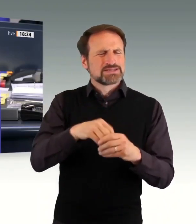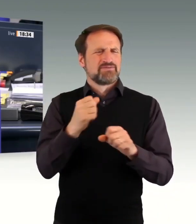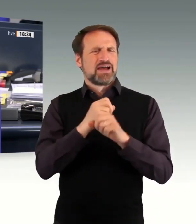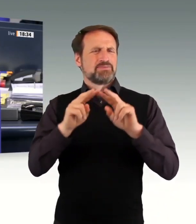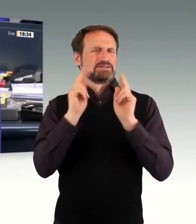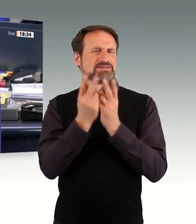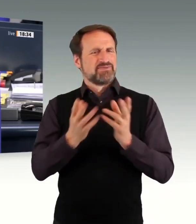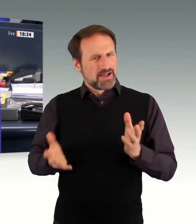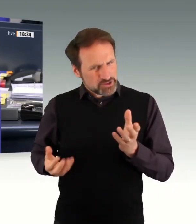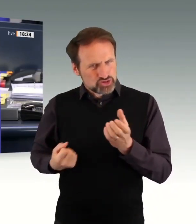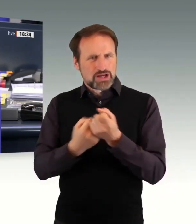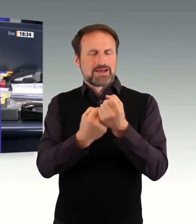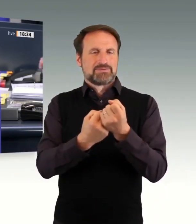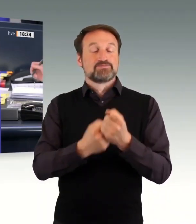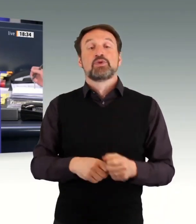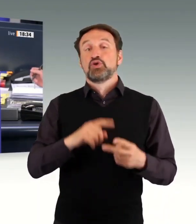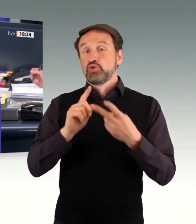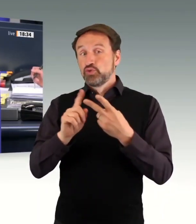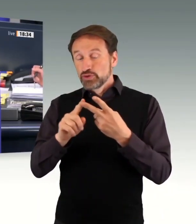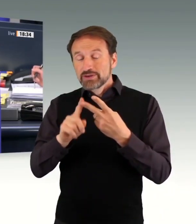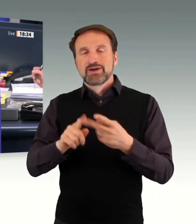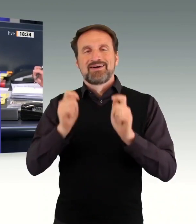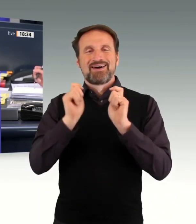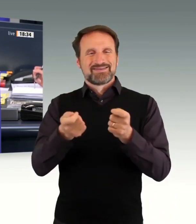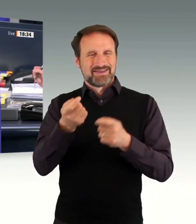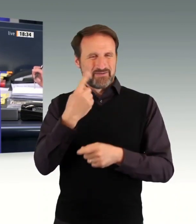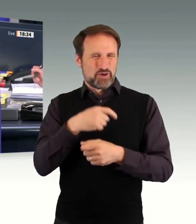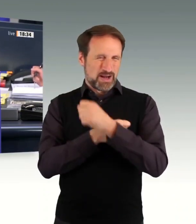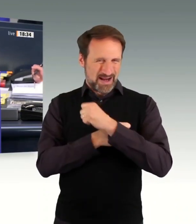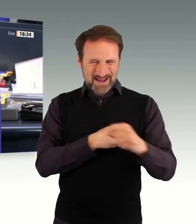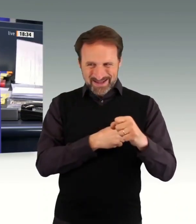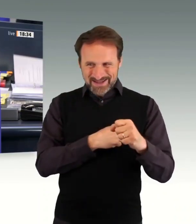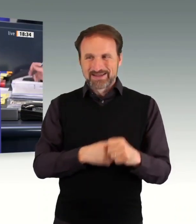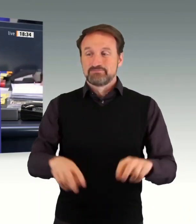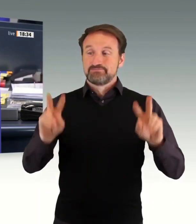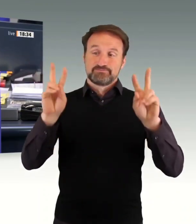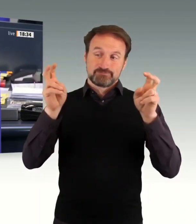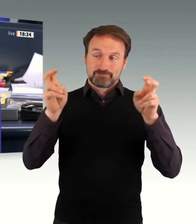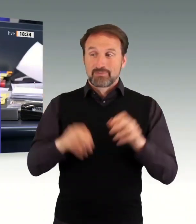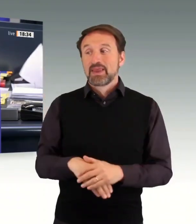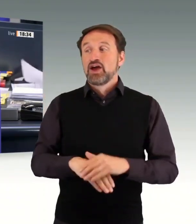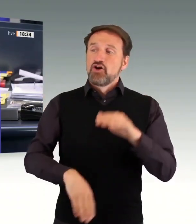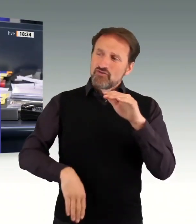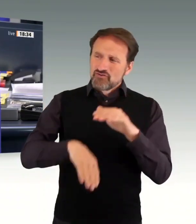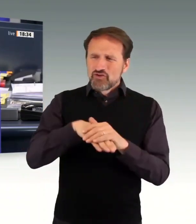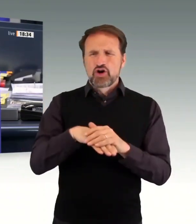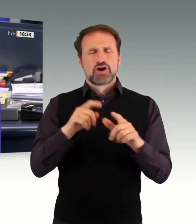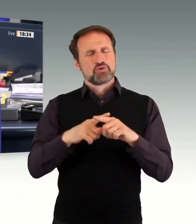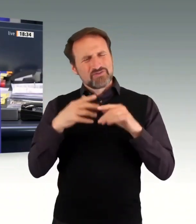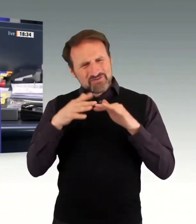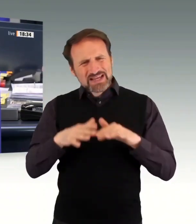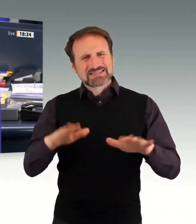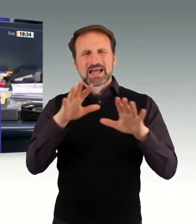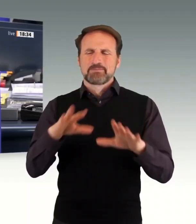mit dem Titel Volle und wirksame Partizipation von Menschen mit Behinderung und deren Organisationen